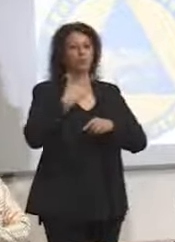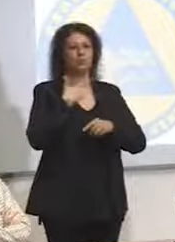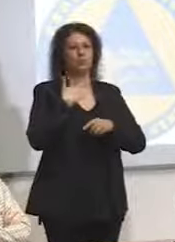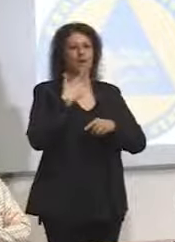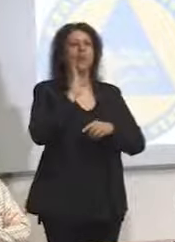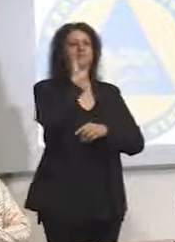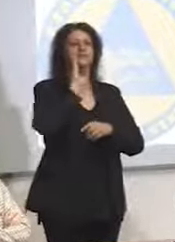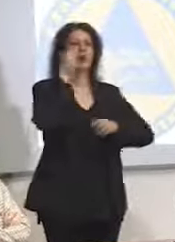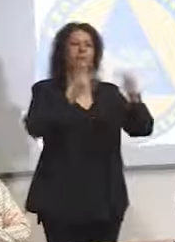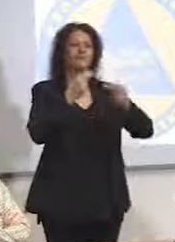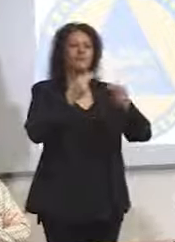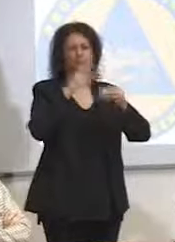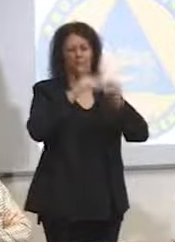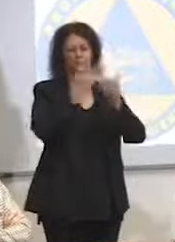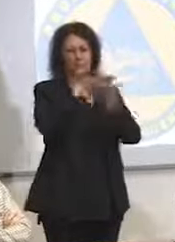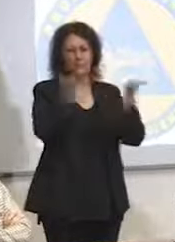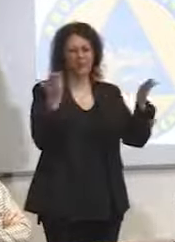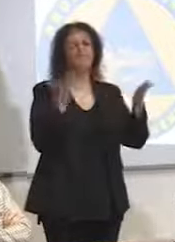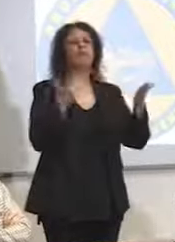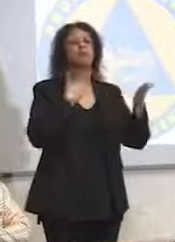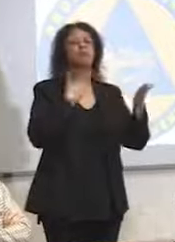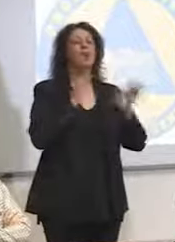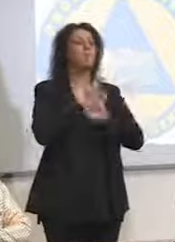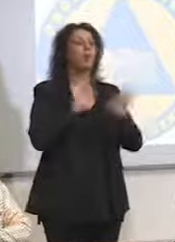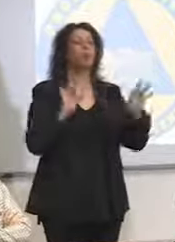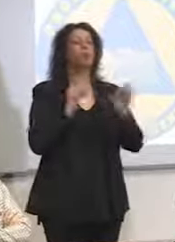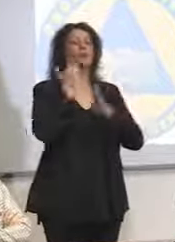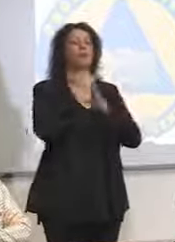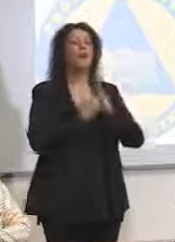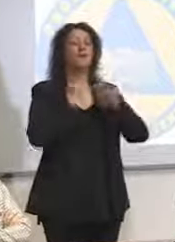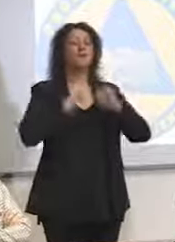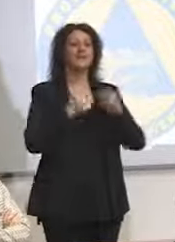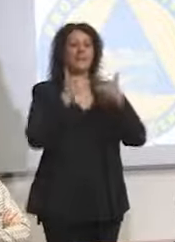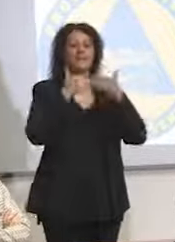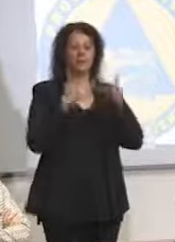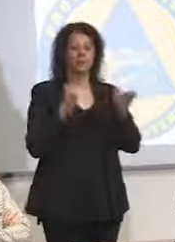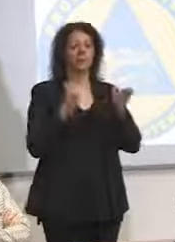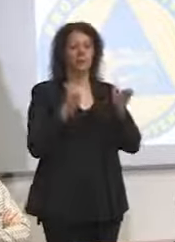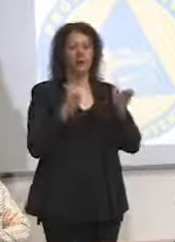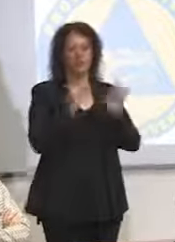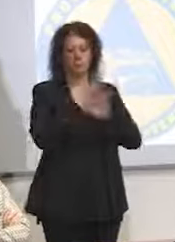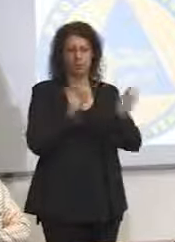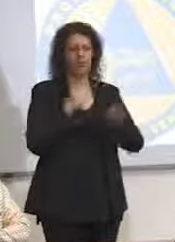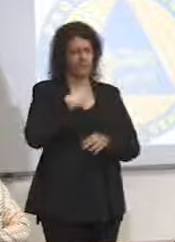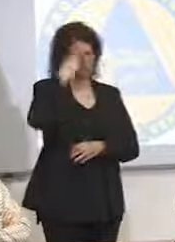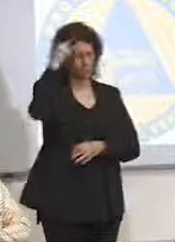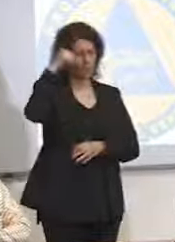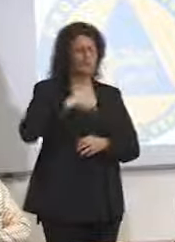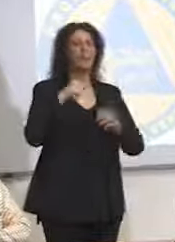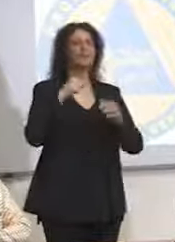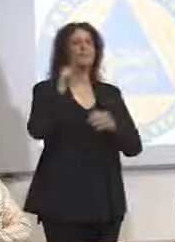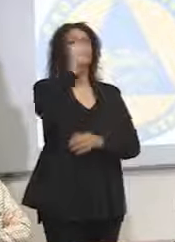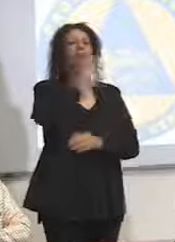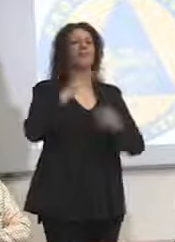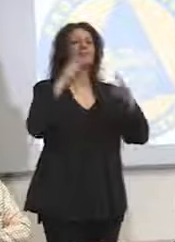pubblica che abbiamo attuato e applicato le case di riposo. Stiamo parlando di 300 case di riposo in Veneto, stiamo